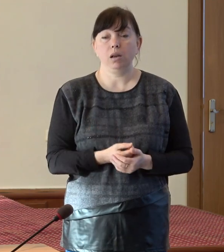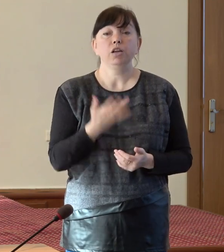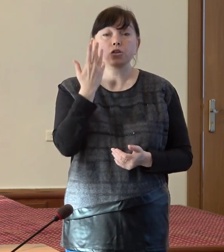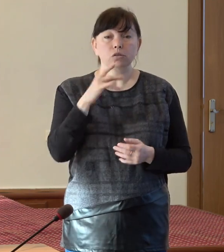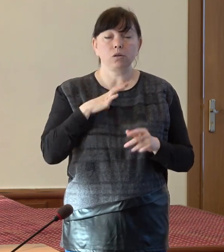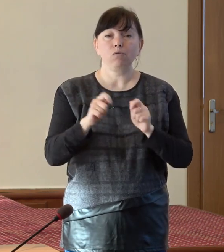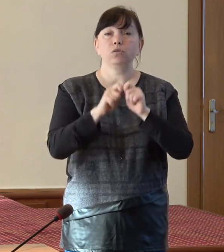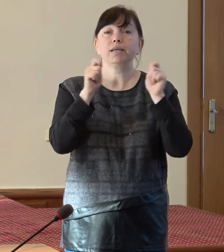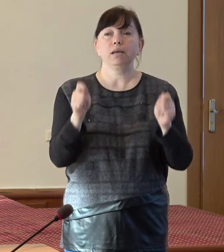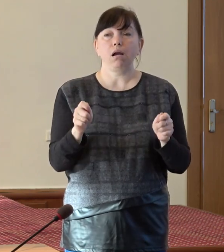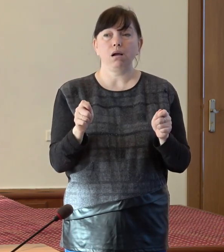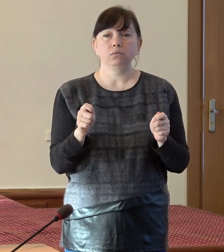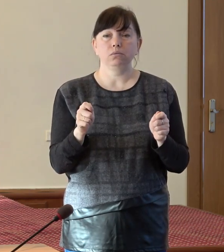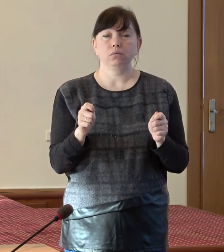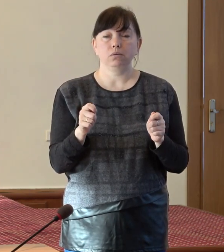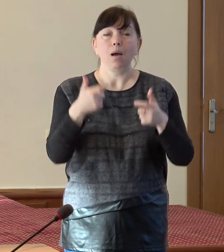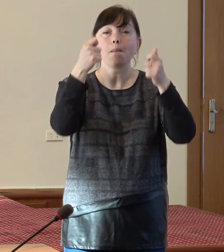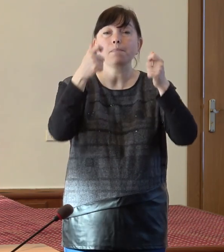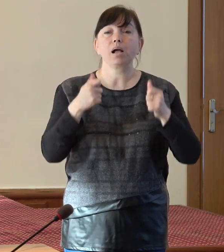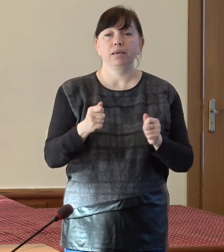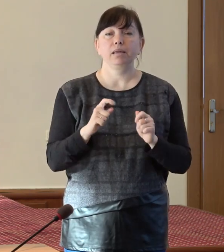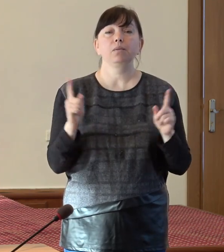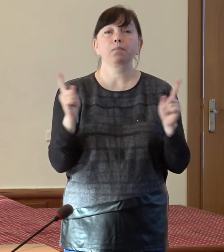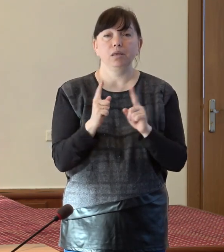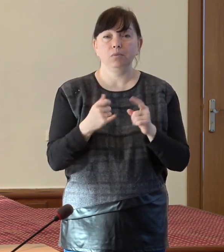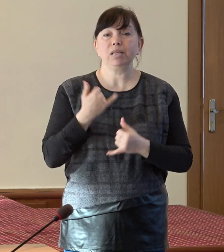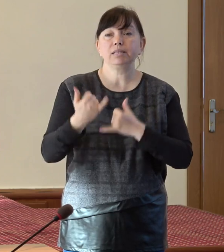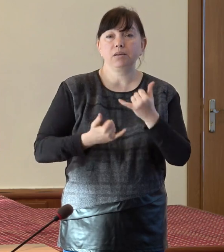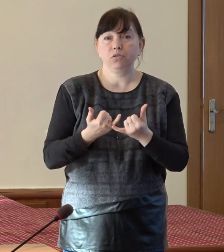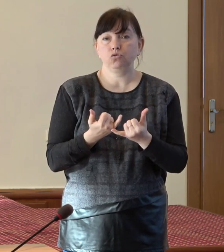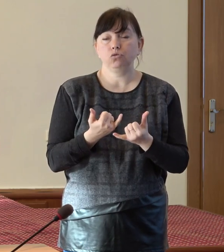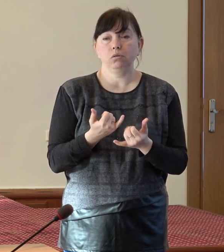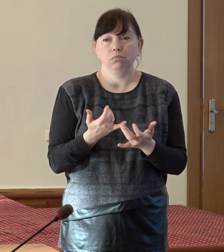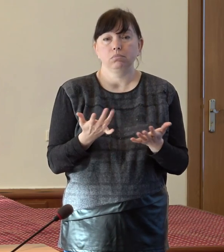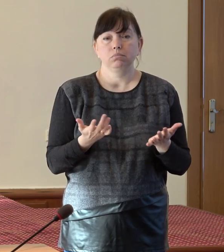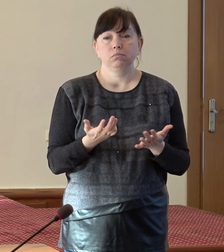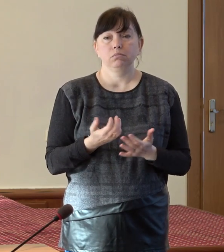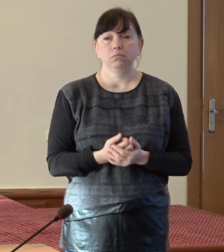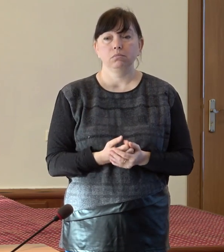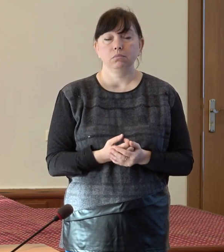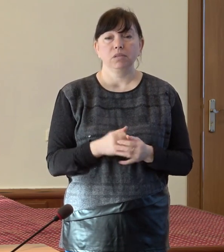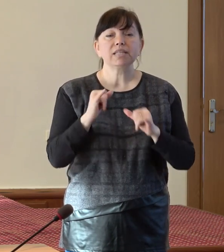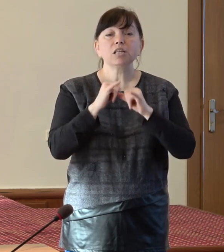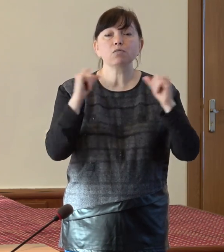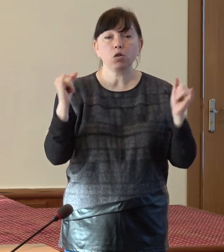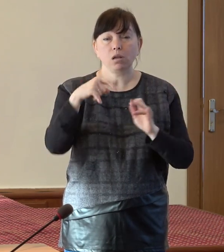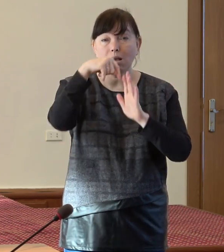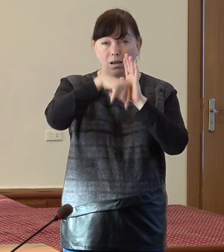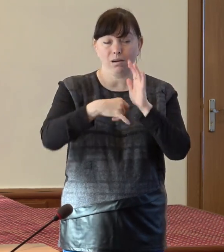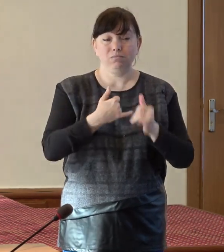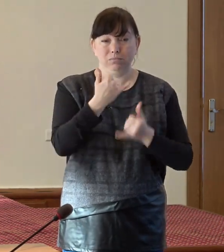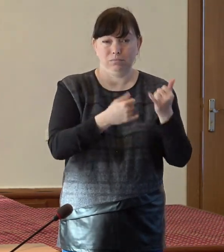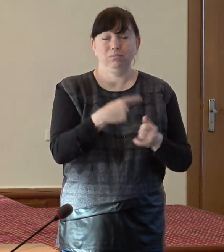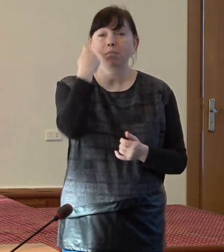fost creat pachetul minim de servicii practic dezvoltarea serviciului de